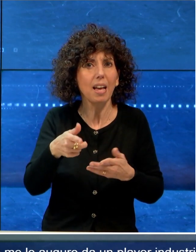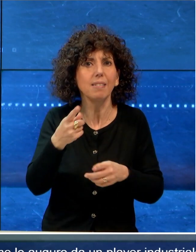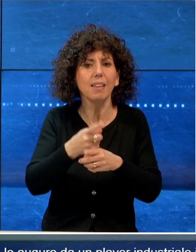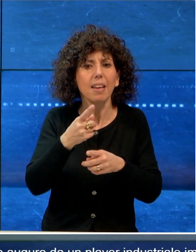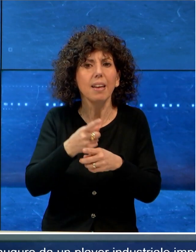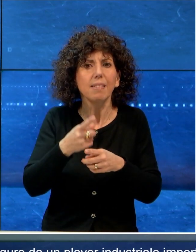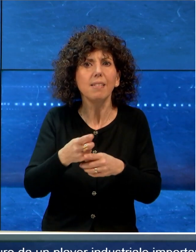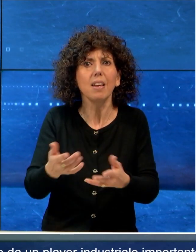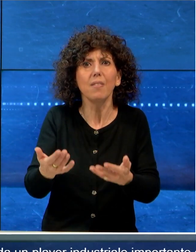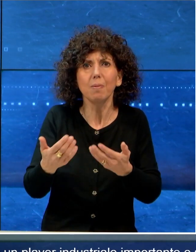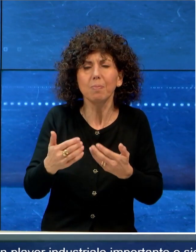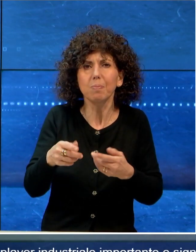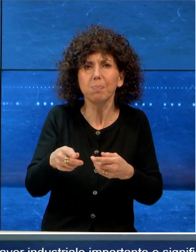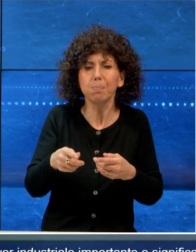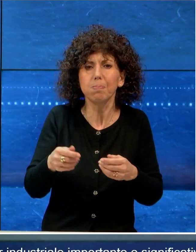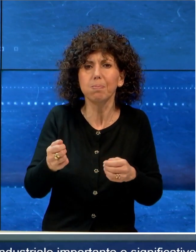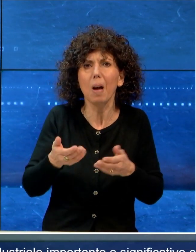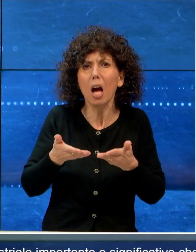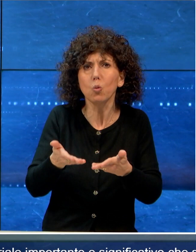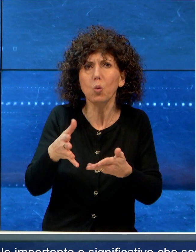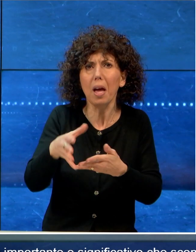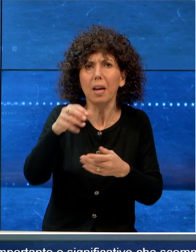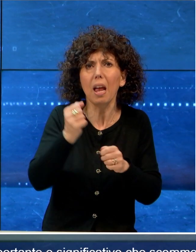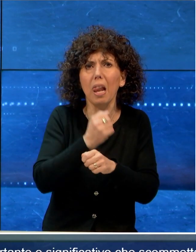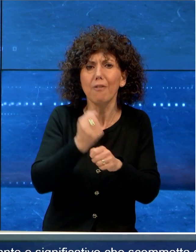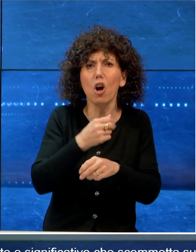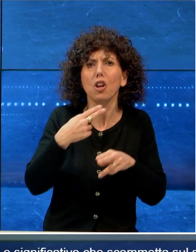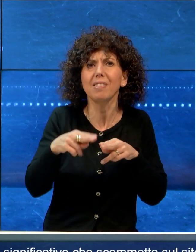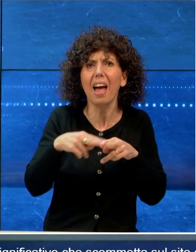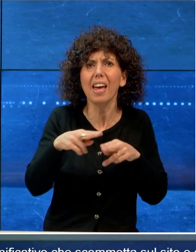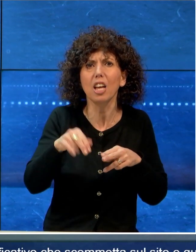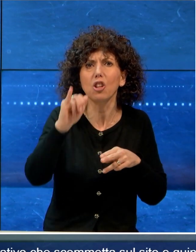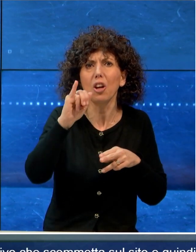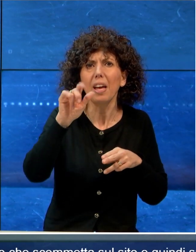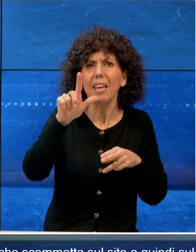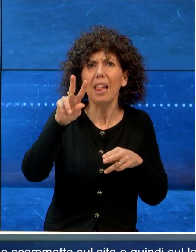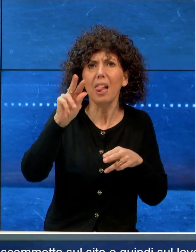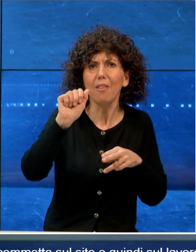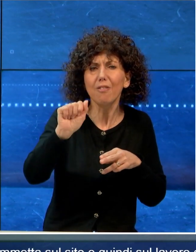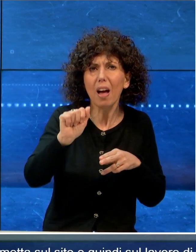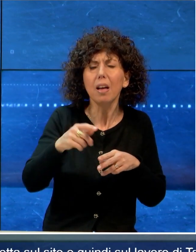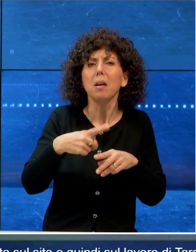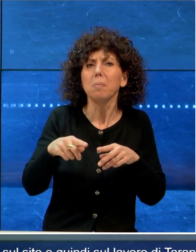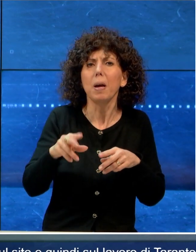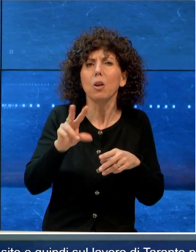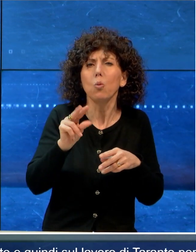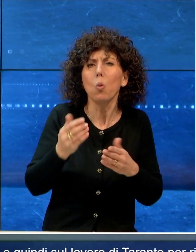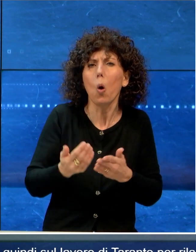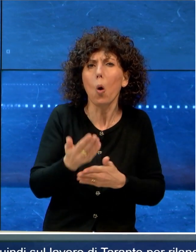scommetta sul sito e quindi sul lavoro di Taranto per rilanciarlo e